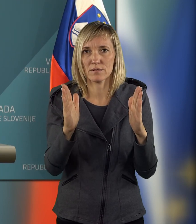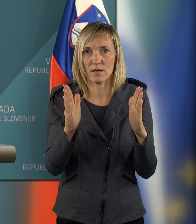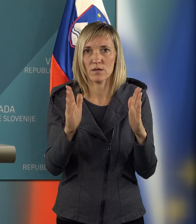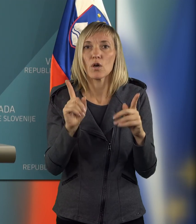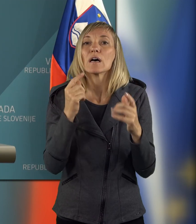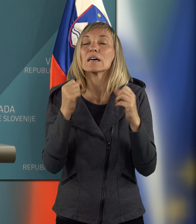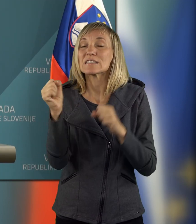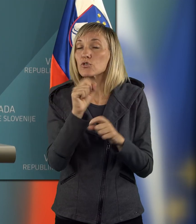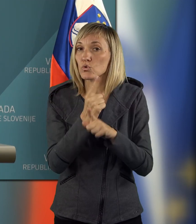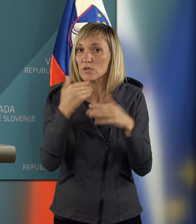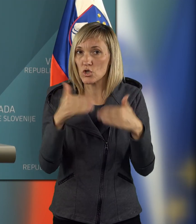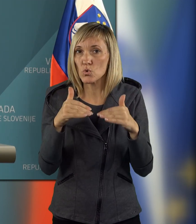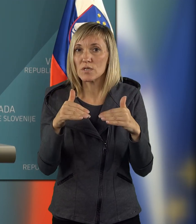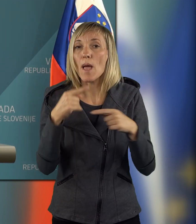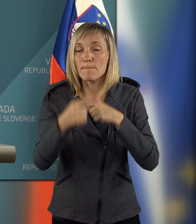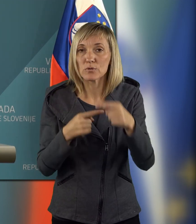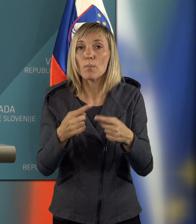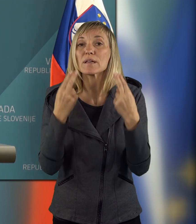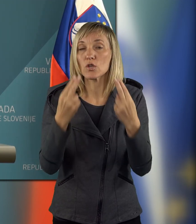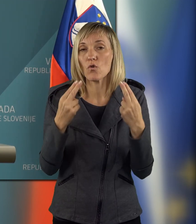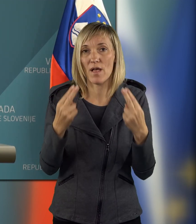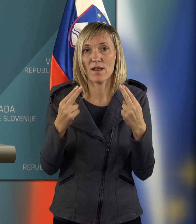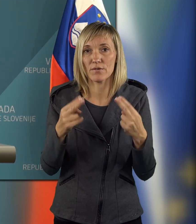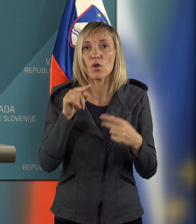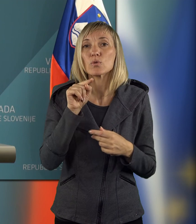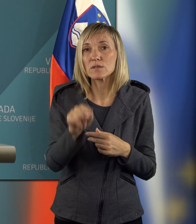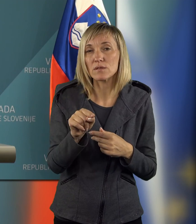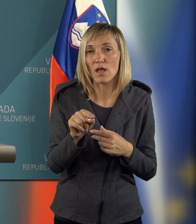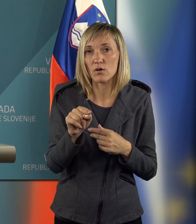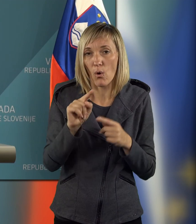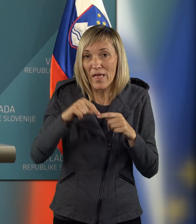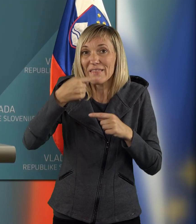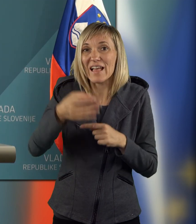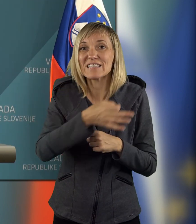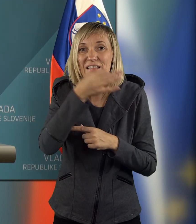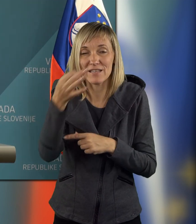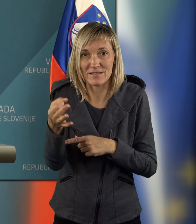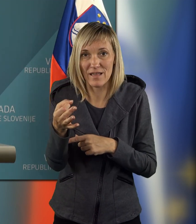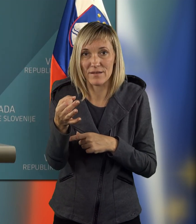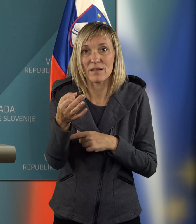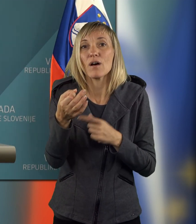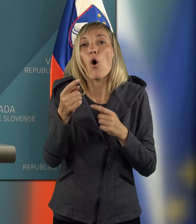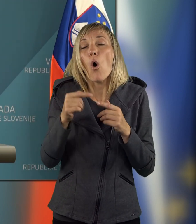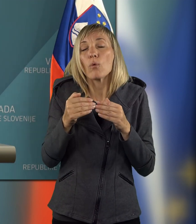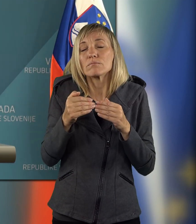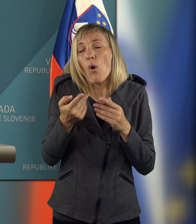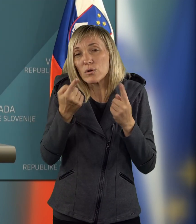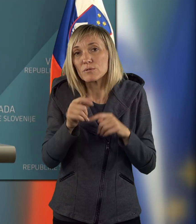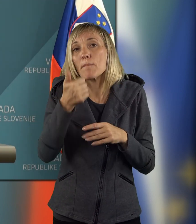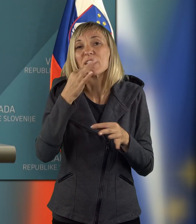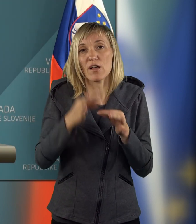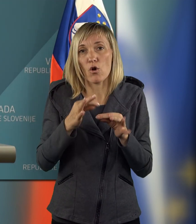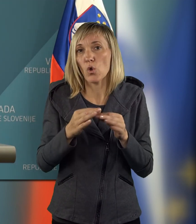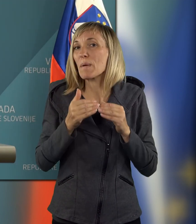Zrtega tudi nujni postopek in uveljavitev takoj naslednji dan, ali če hočete, najkaj s najprvega oktobra,